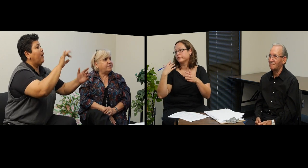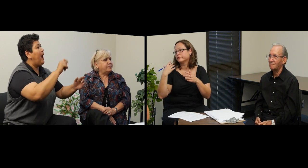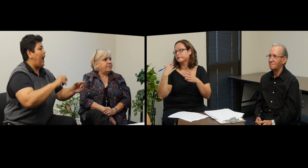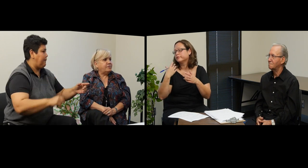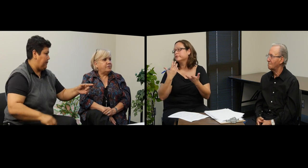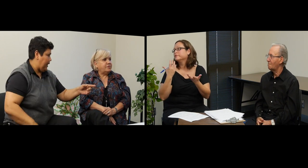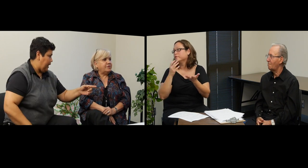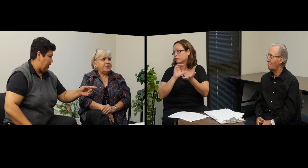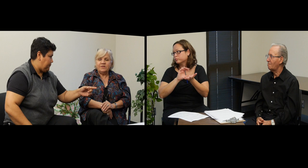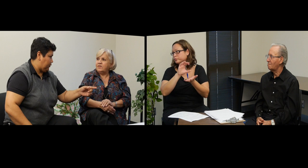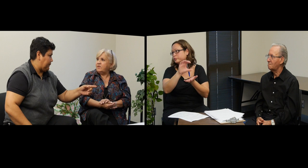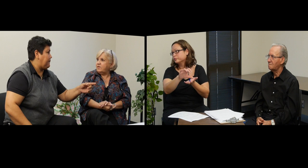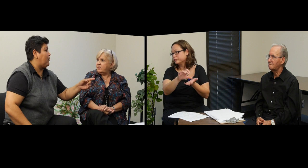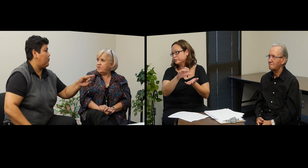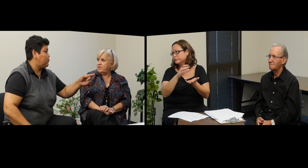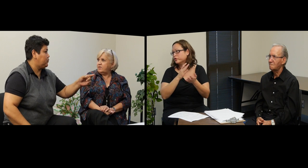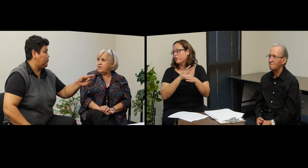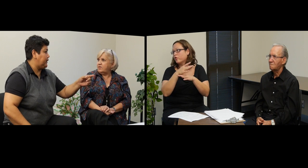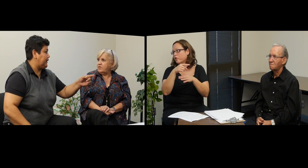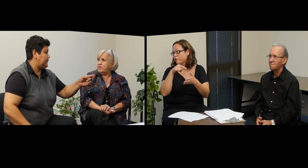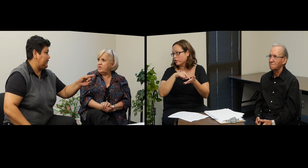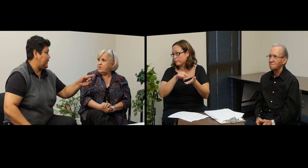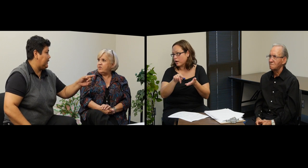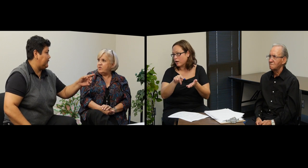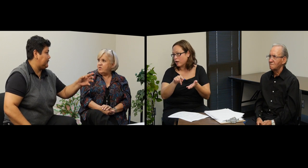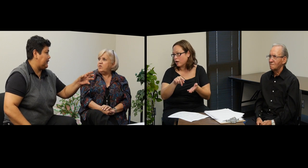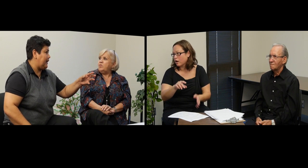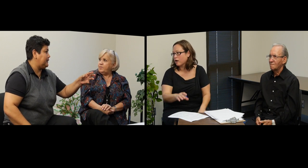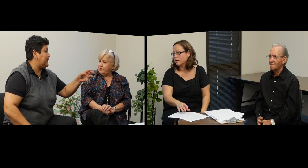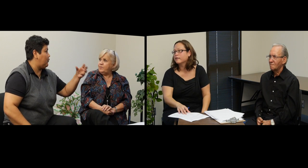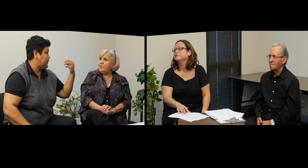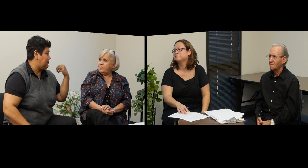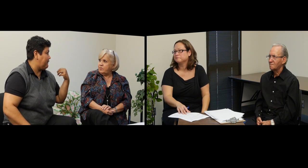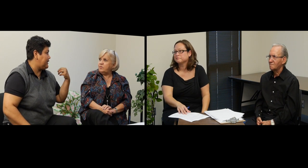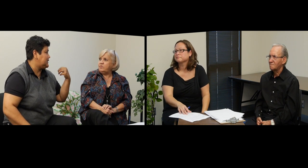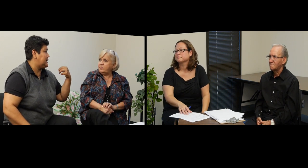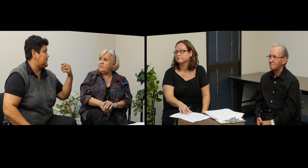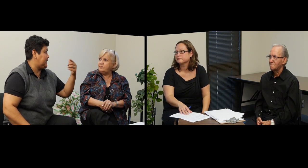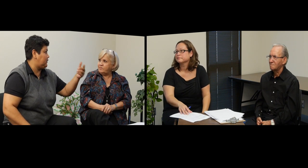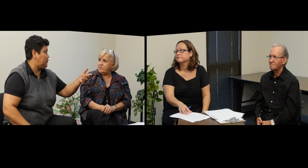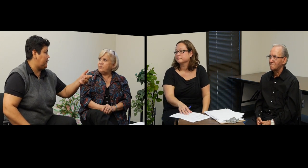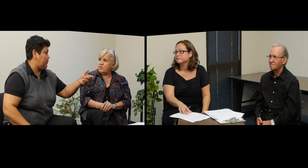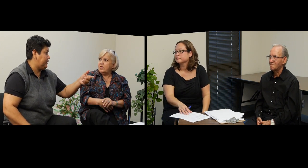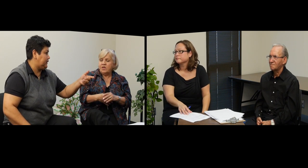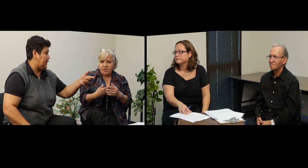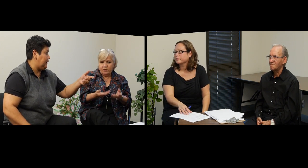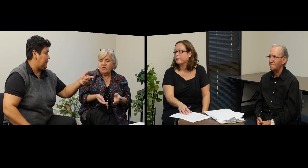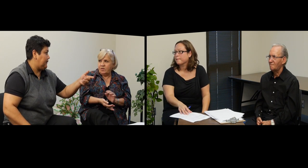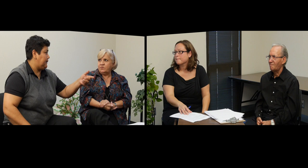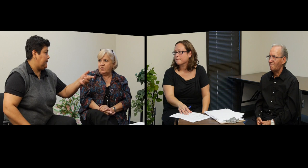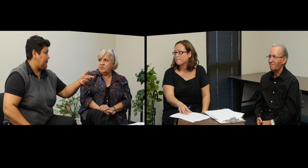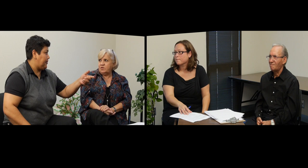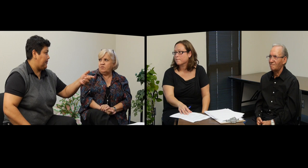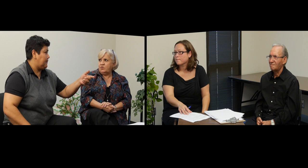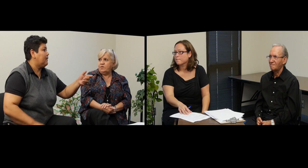Ah, ah, porque pagó muy, cantidad, este, grande la última vez y así que no debe ahorita. Ajá. Así, sí.